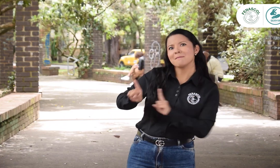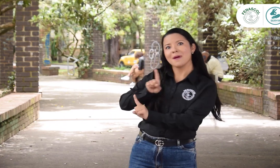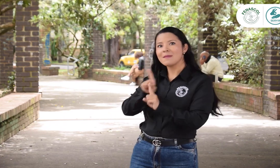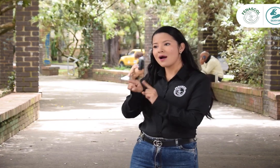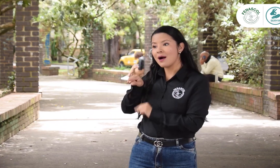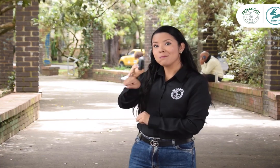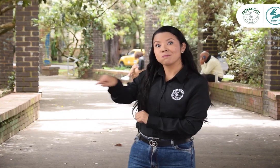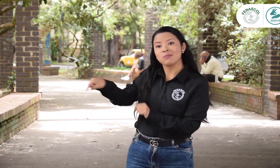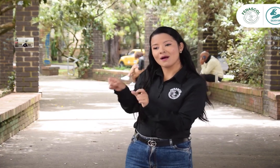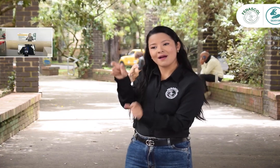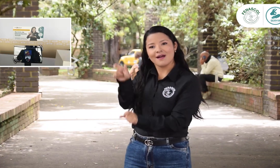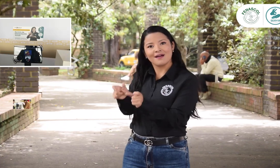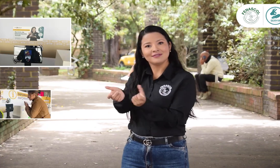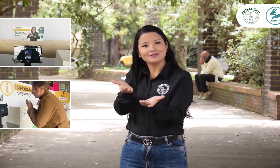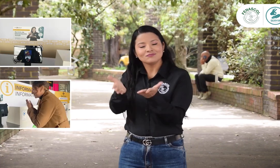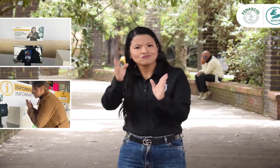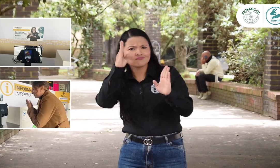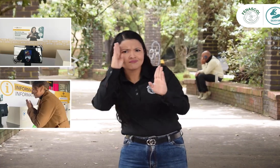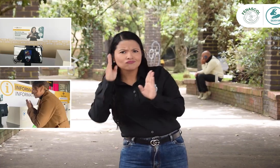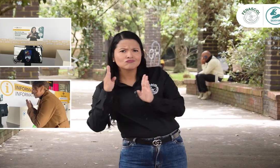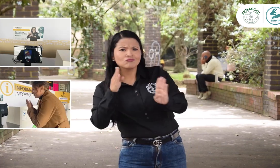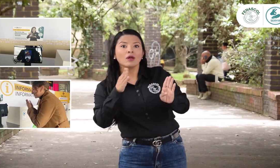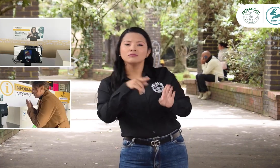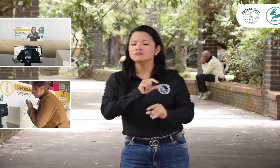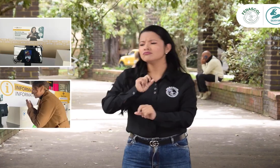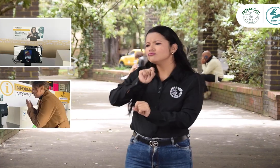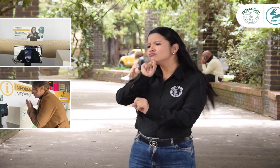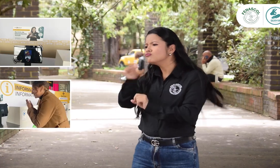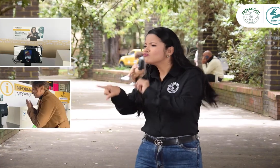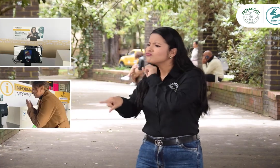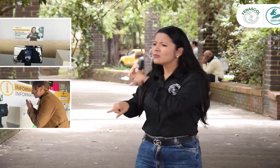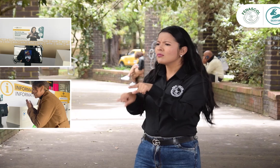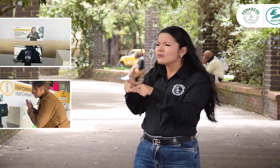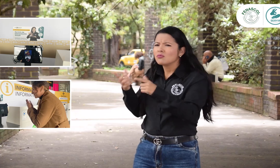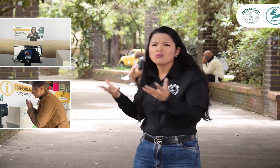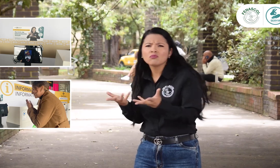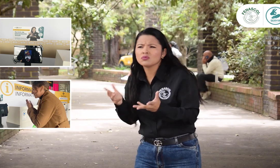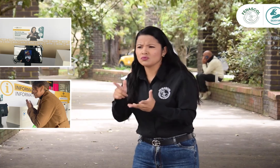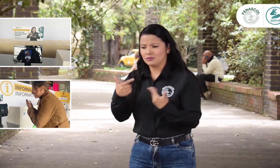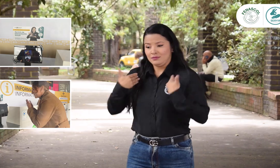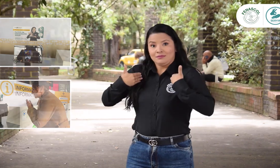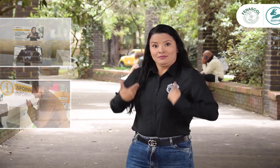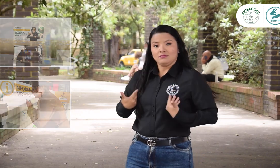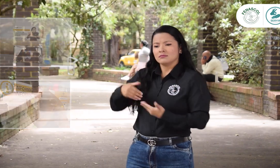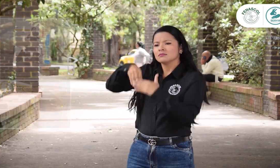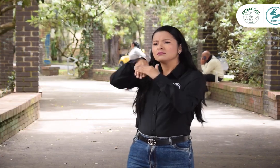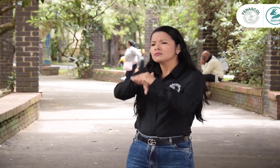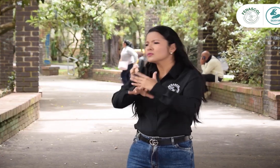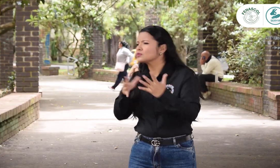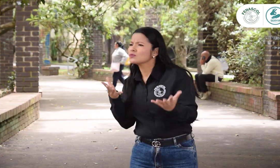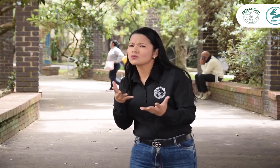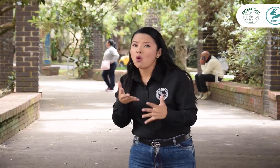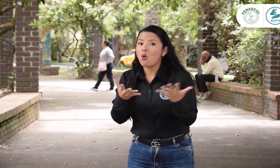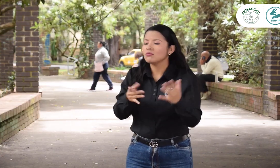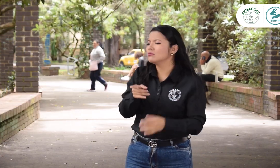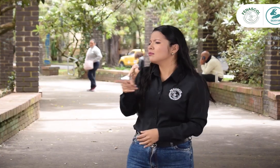consultar acerca de algún servicio, su equipaje o cualquier